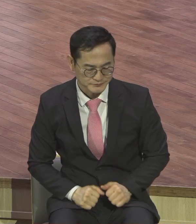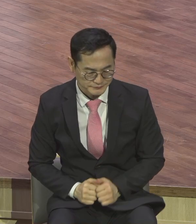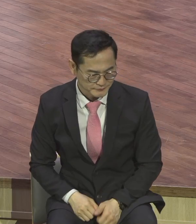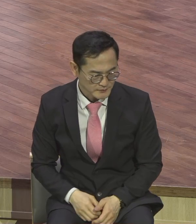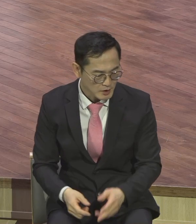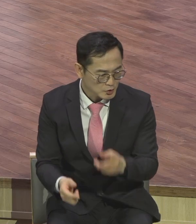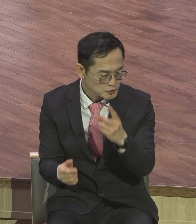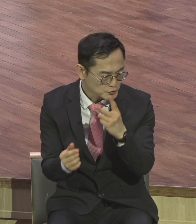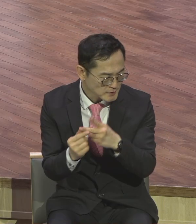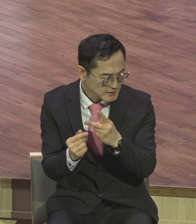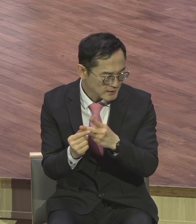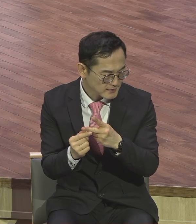9절을 봅니다